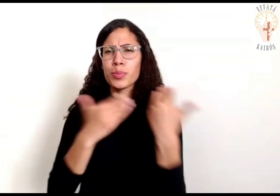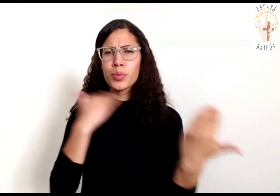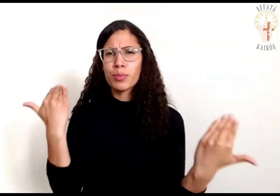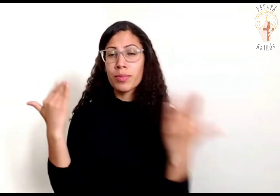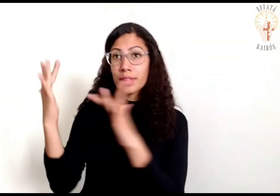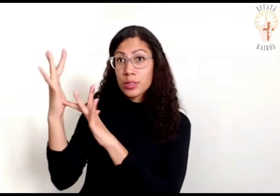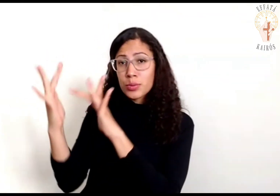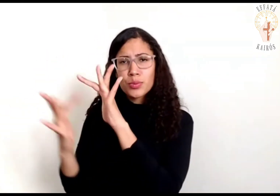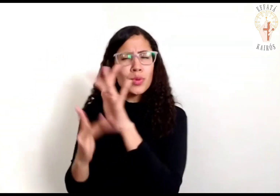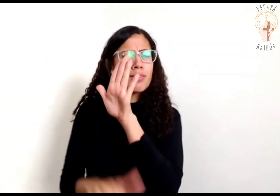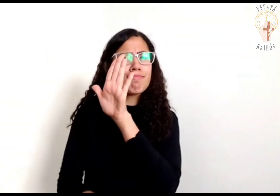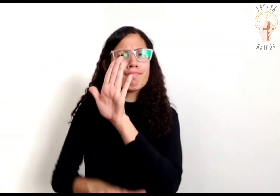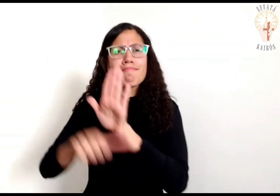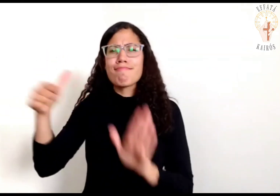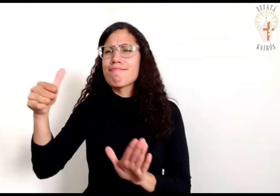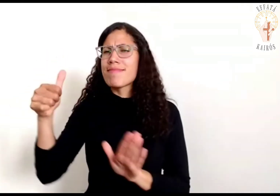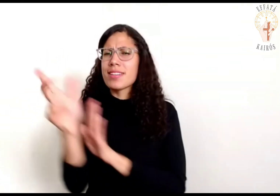primícia dos que morreram